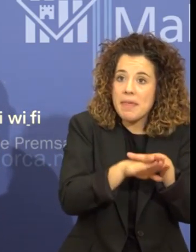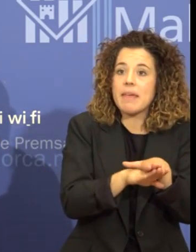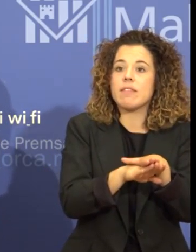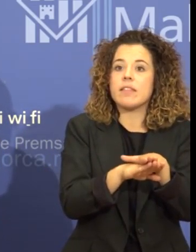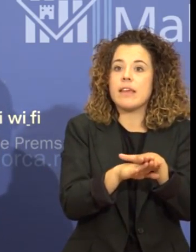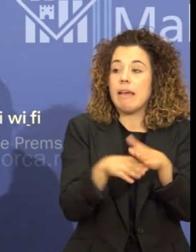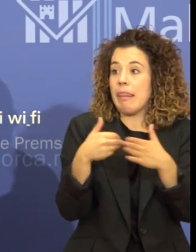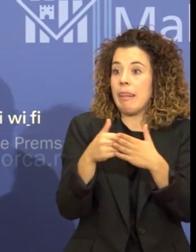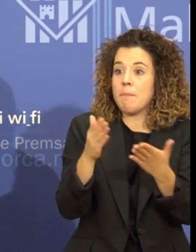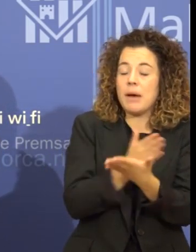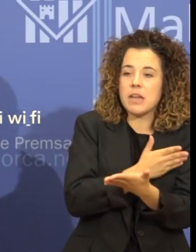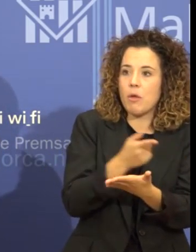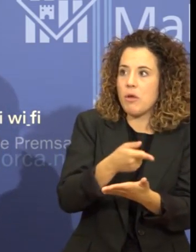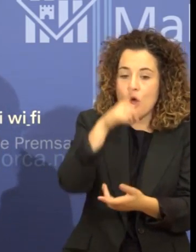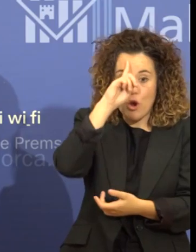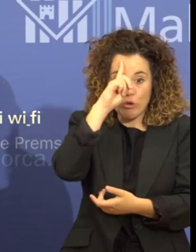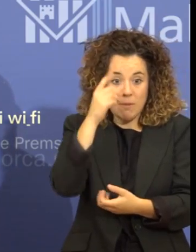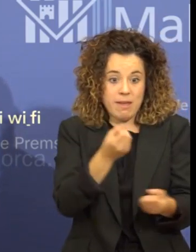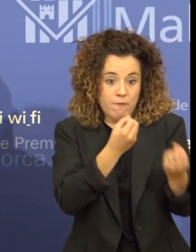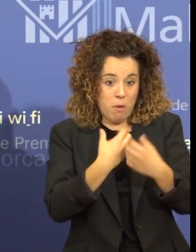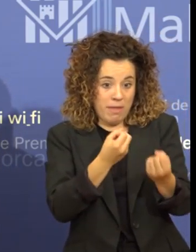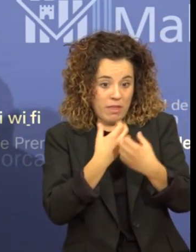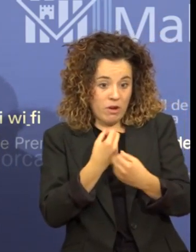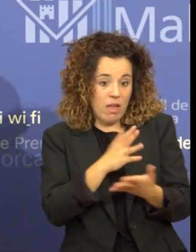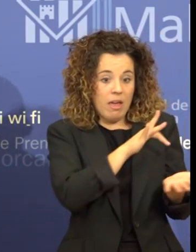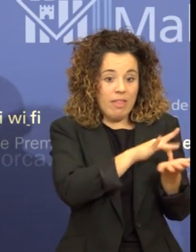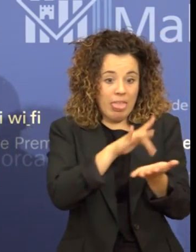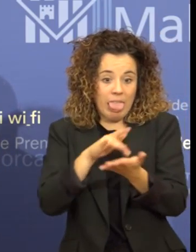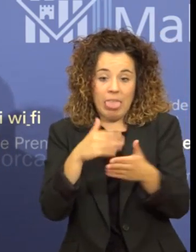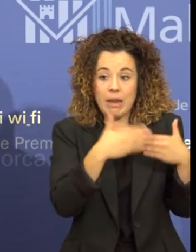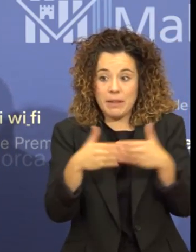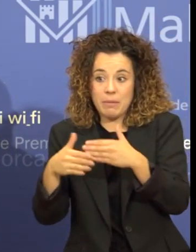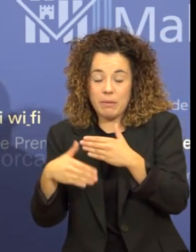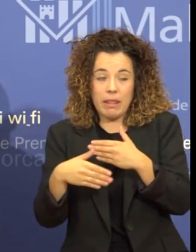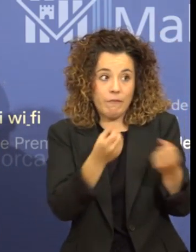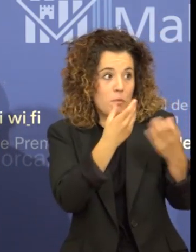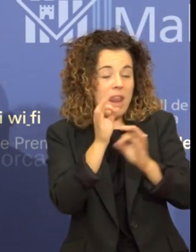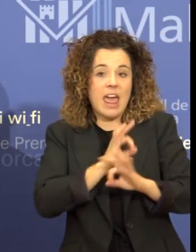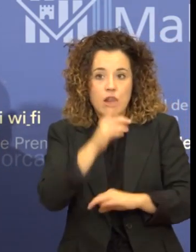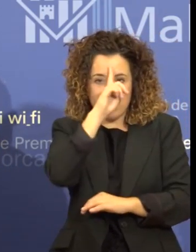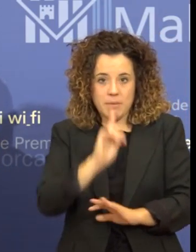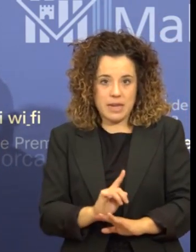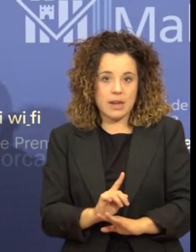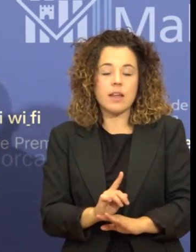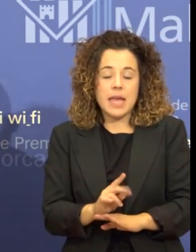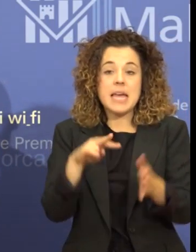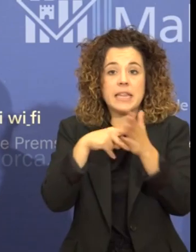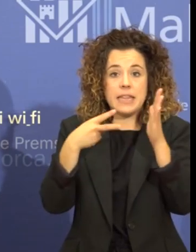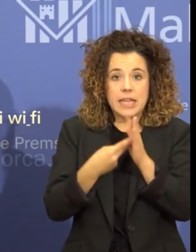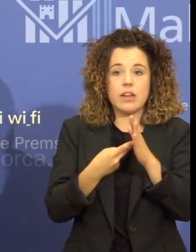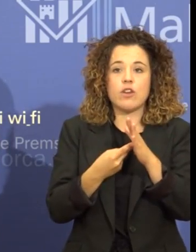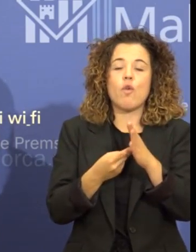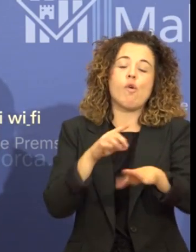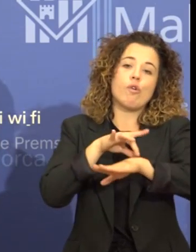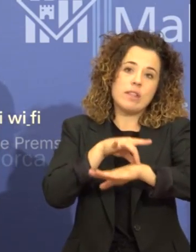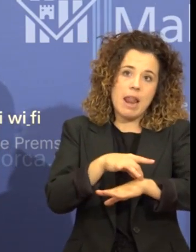estan acumulats. No se tenia aquesta informació. Durant els darrers mesos els tècnics de l'agència i també des d'aquí vull